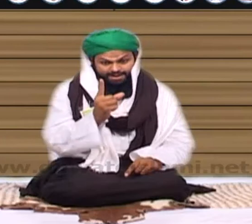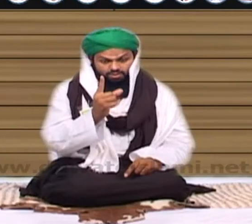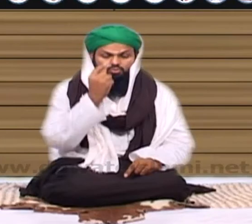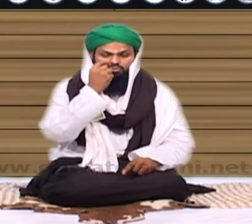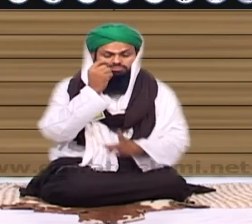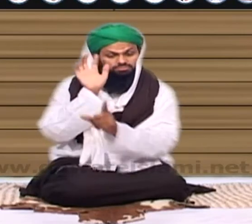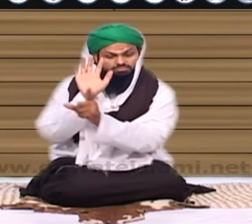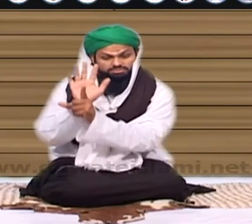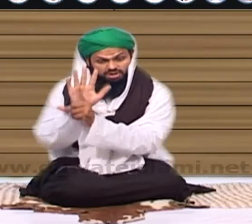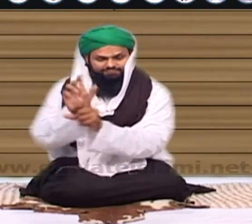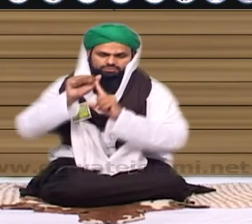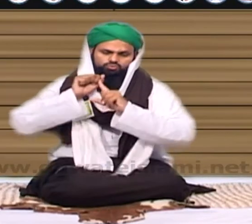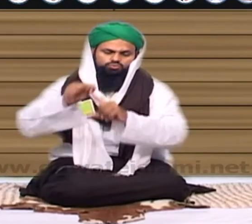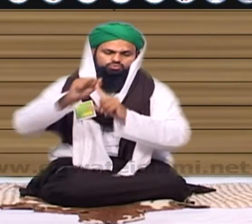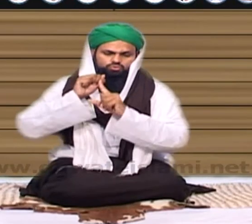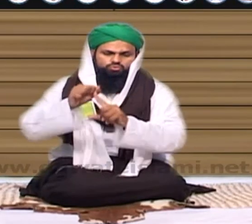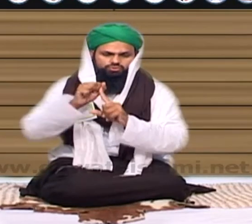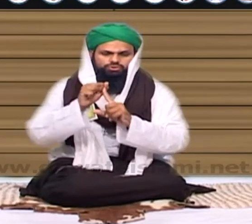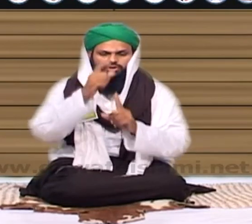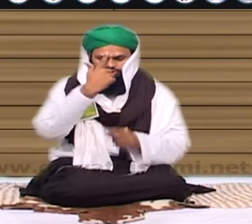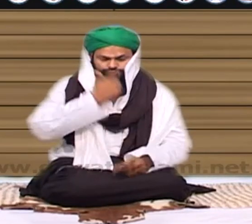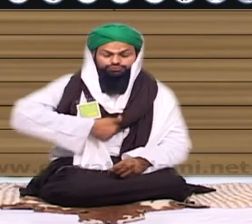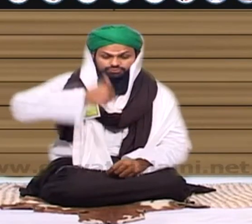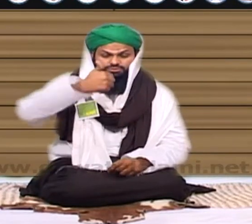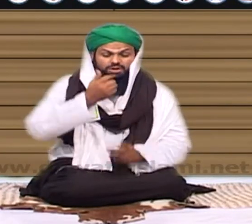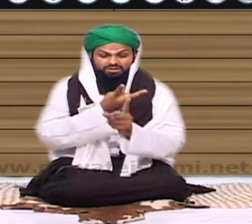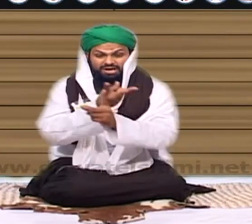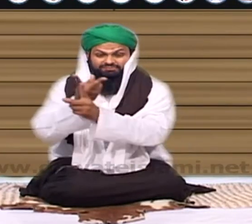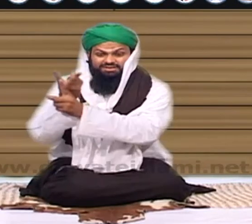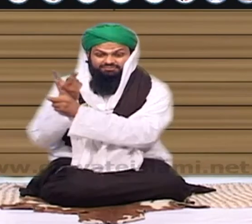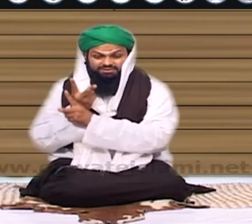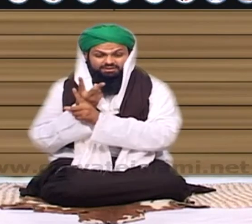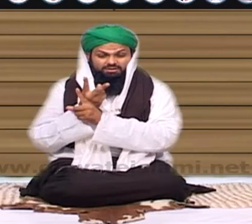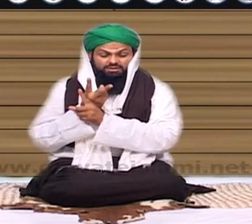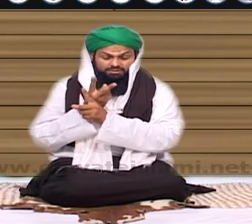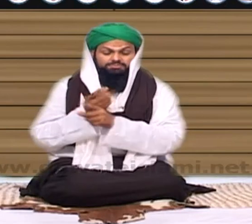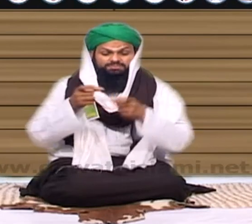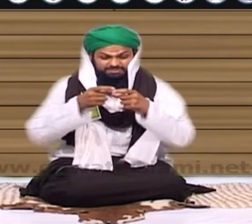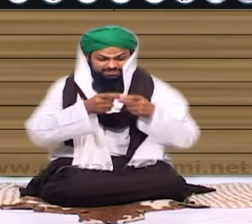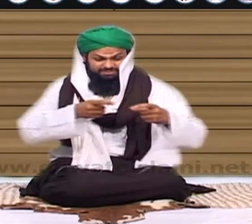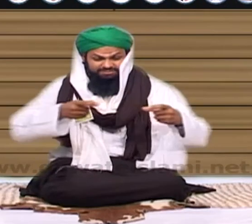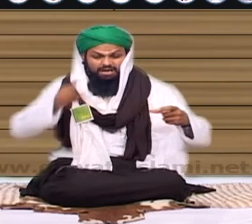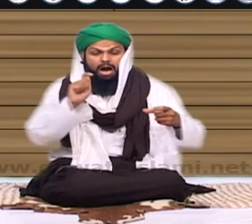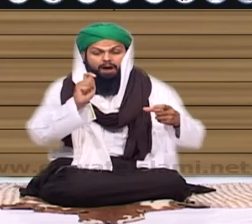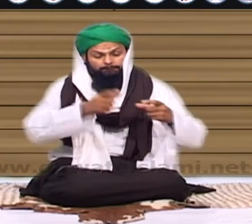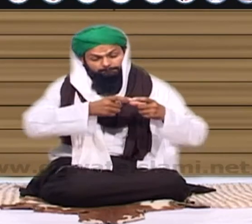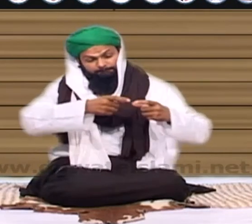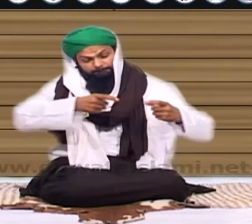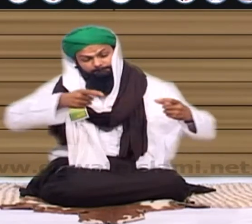انشاءاللہ میں امید کرتا ہوں کہ آپ اس طرح ضرور دیتے رہیں گے اور انشاءاللہ یہ کام بڑھتا چلا جائے گا بڑھتا چلا جائے گا بڑھتا چلا جائے گا